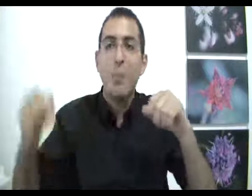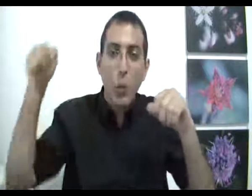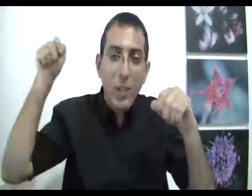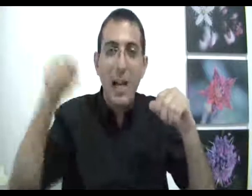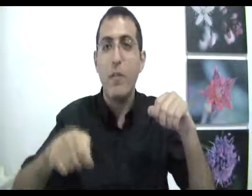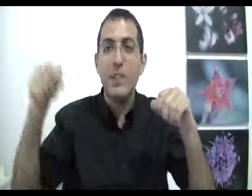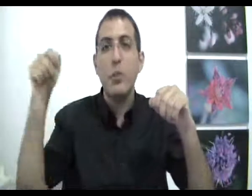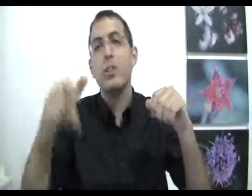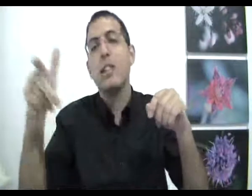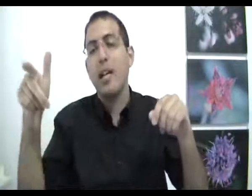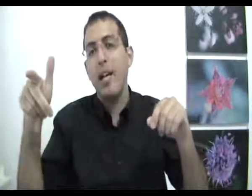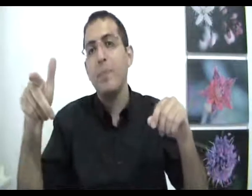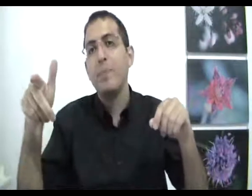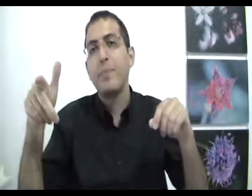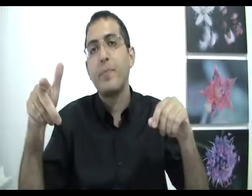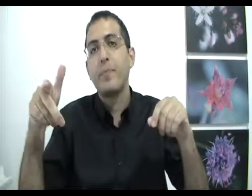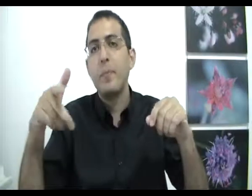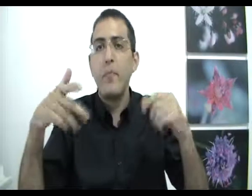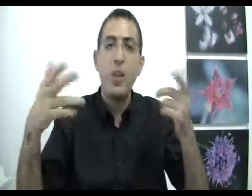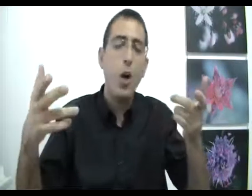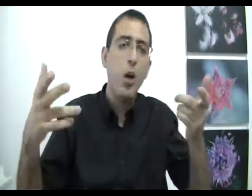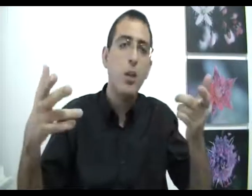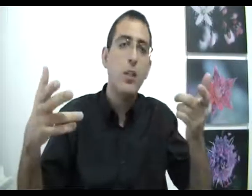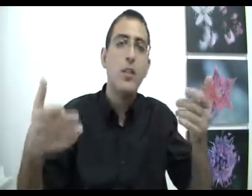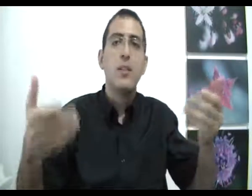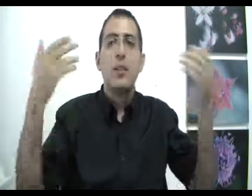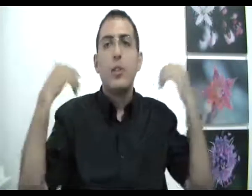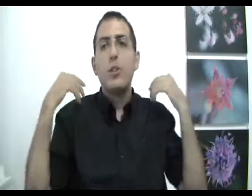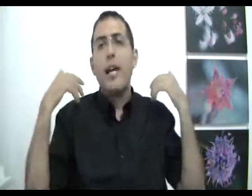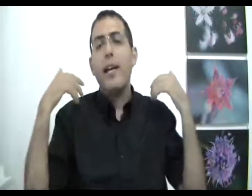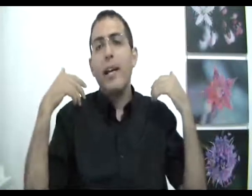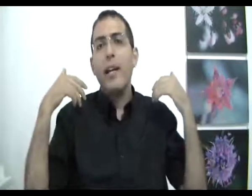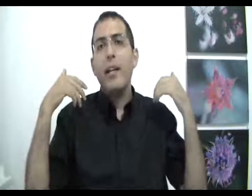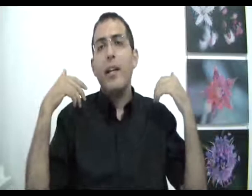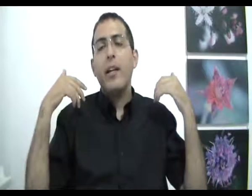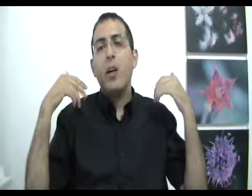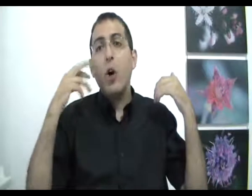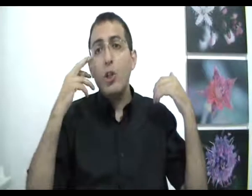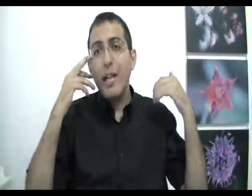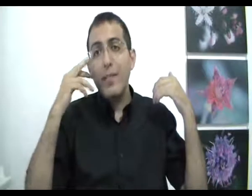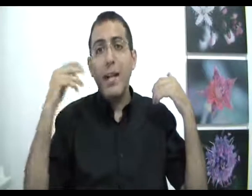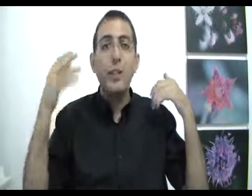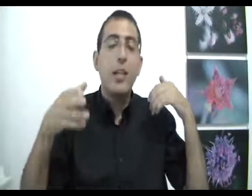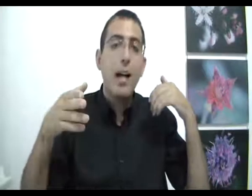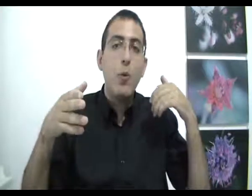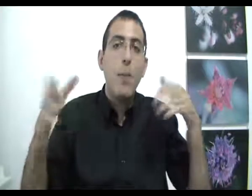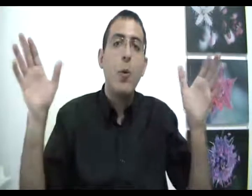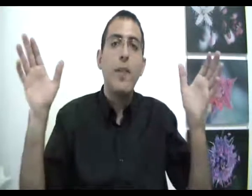מחויב המציאות שזה יקרה, או שהדבר הזה שקרה הוא לא מחויב